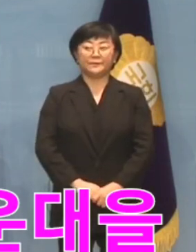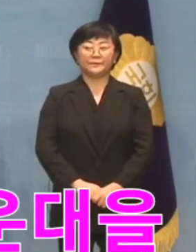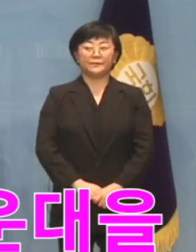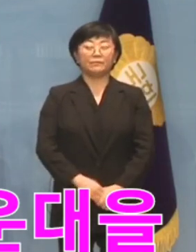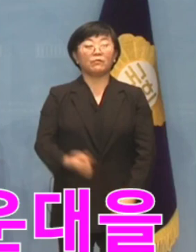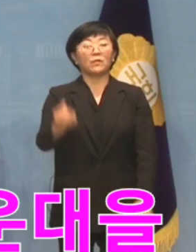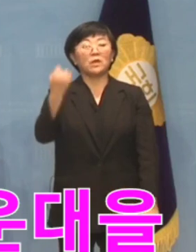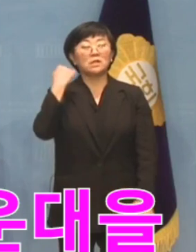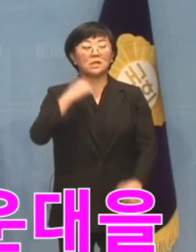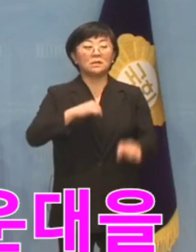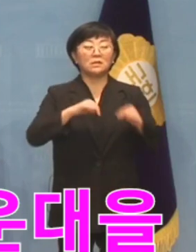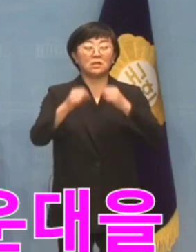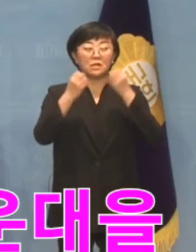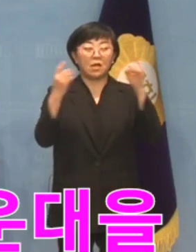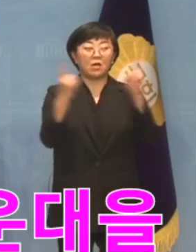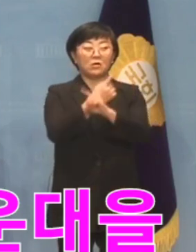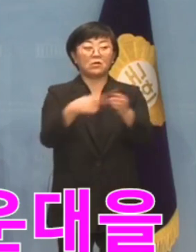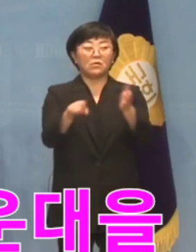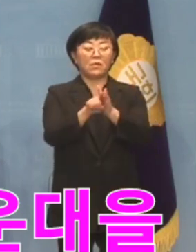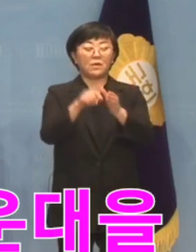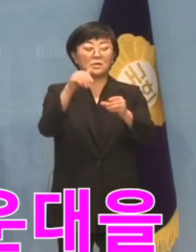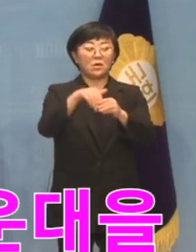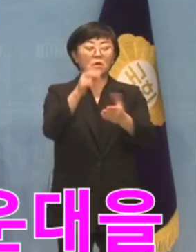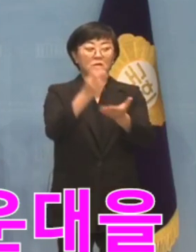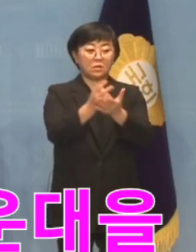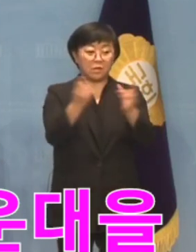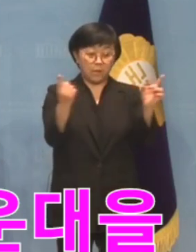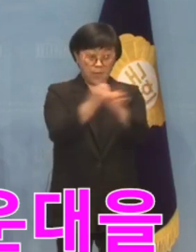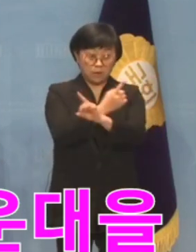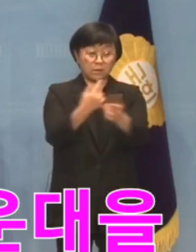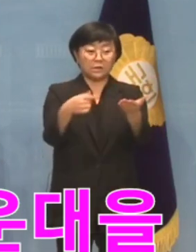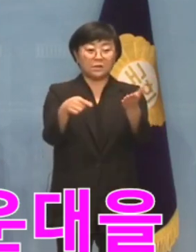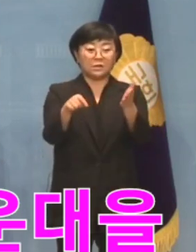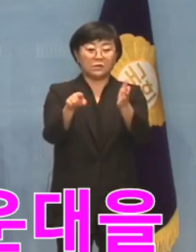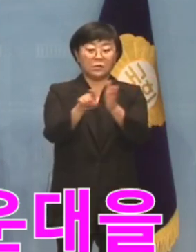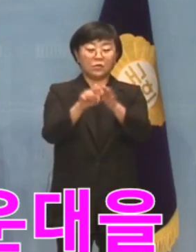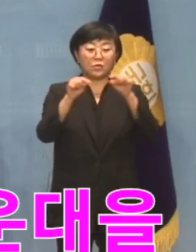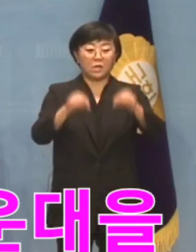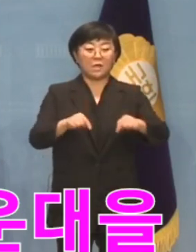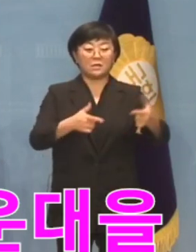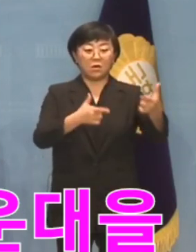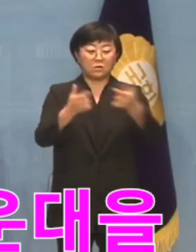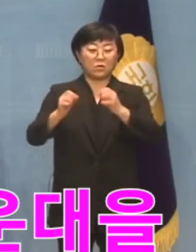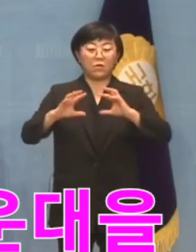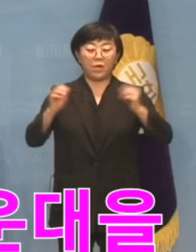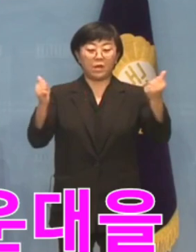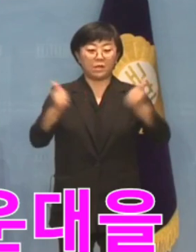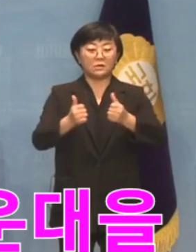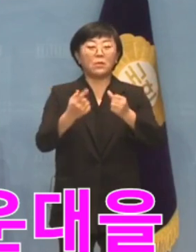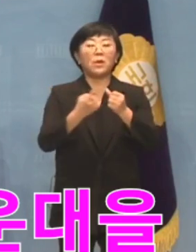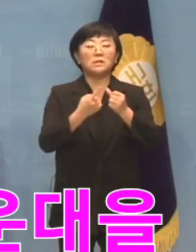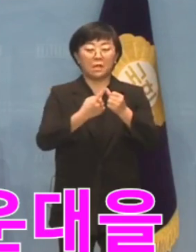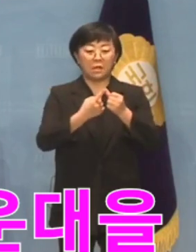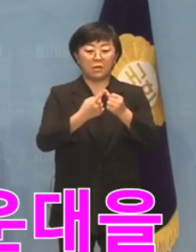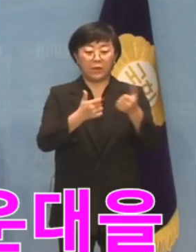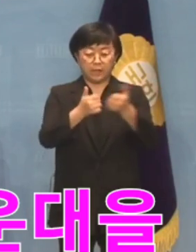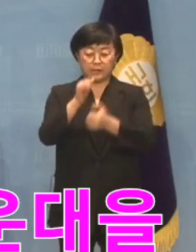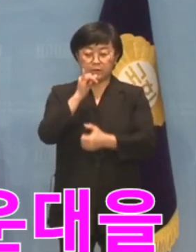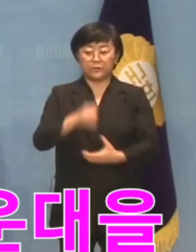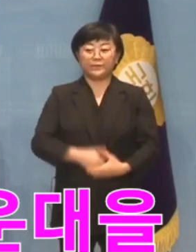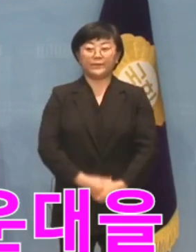어제 정치개혁을 위한 선거제도 개편을 논의하기 위한 전원위원회 첫 회의가 열렸습니다.